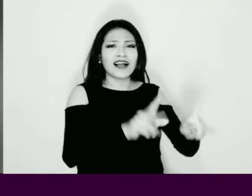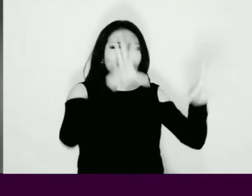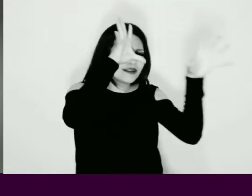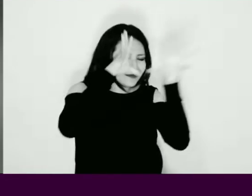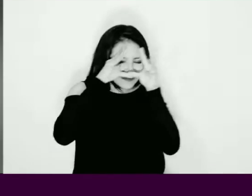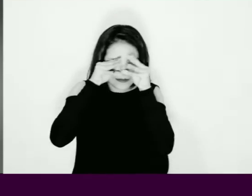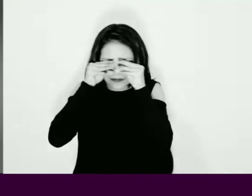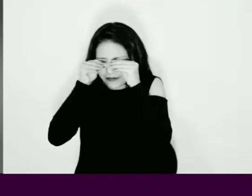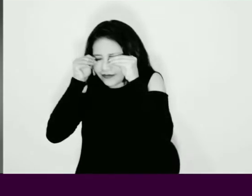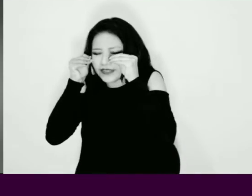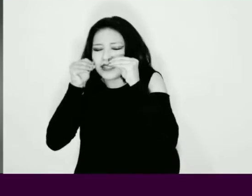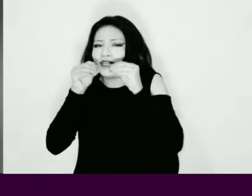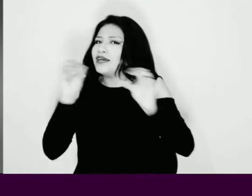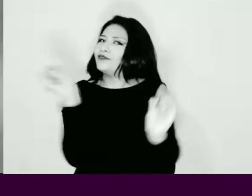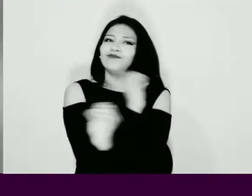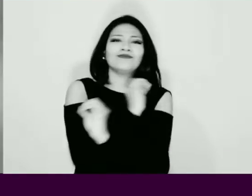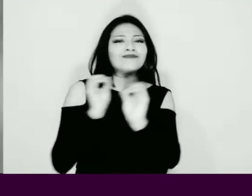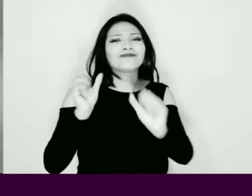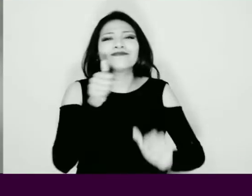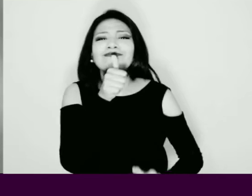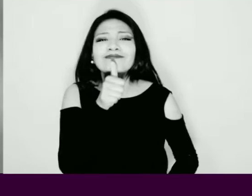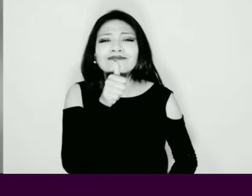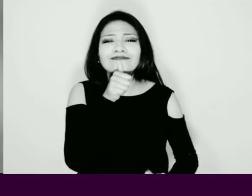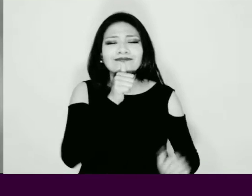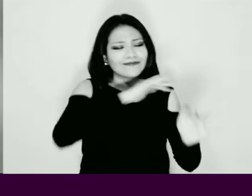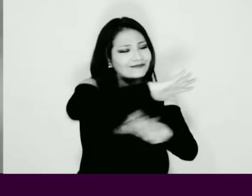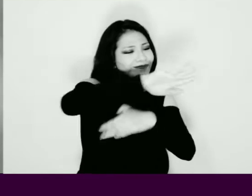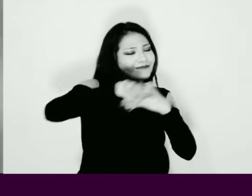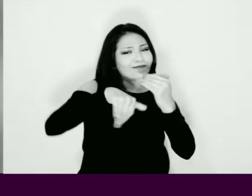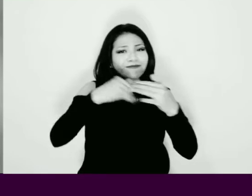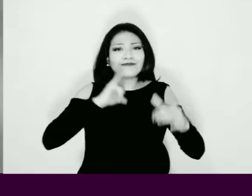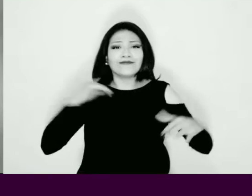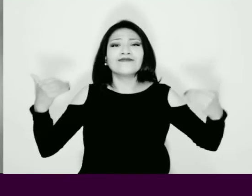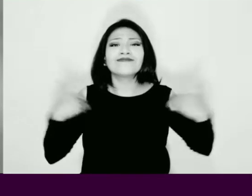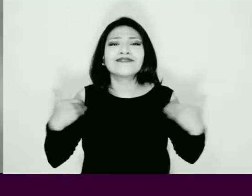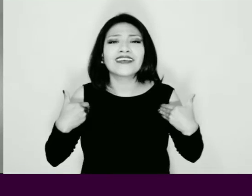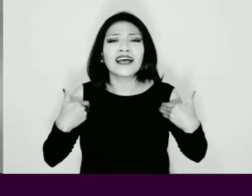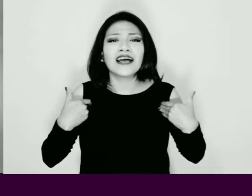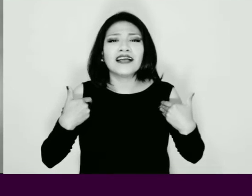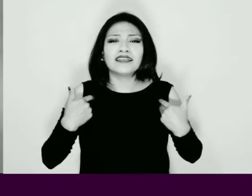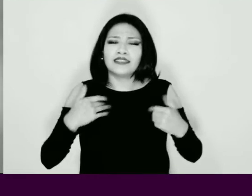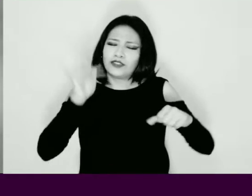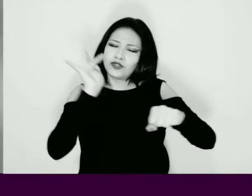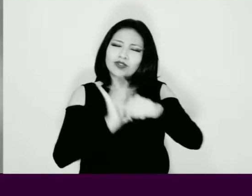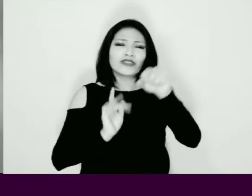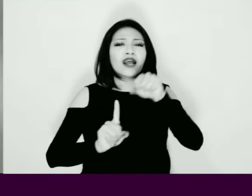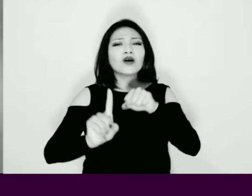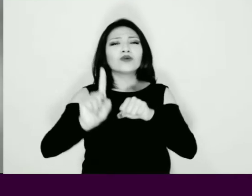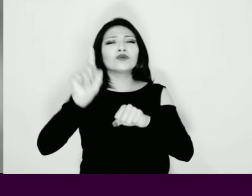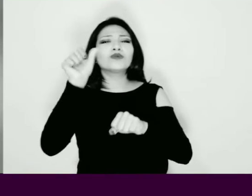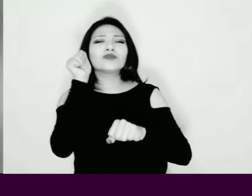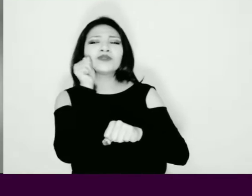te apaga los ojos Ya nada me calla, ya todo me sobra Si tocan a una